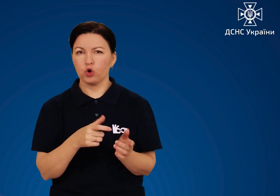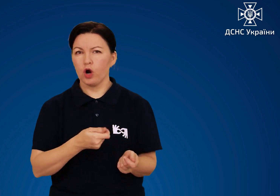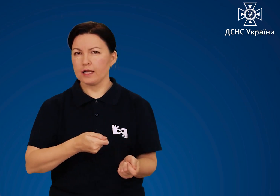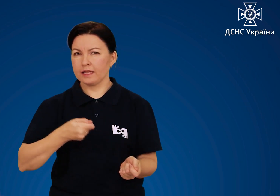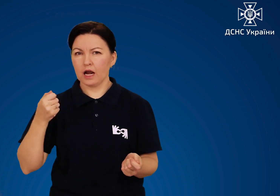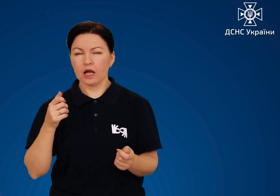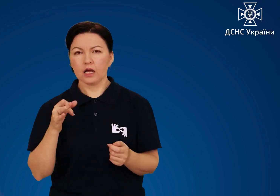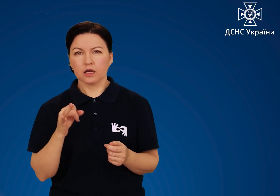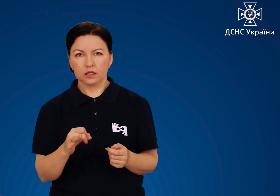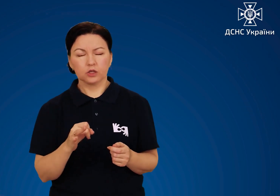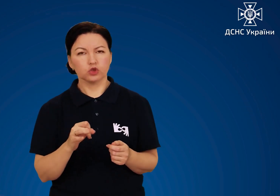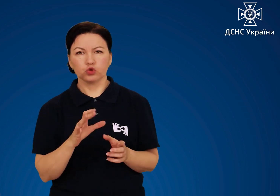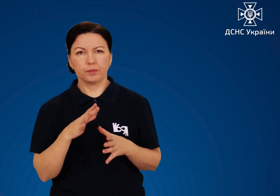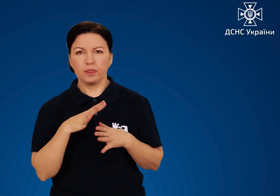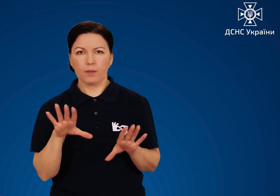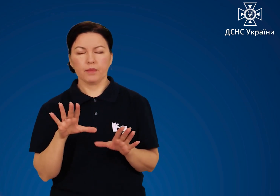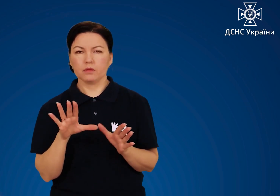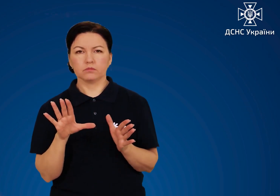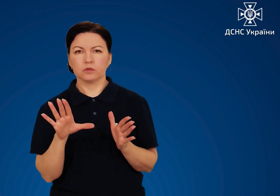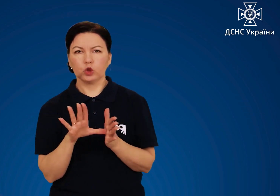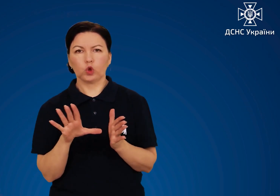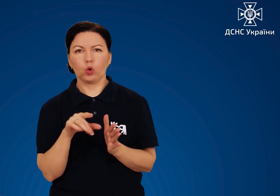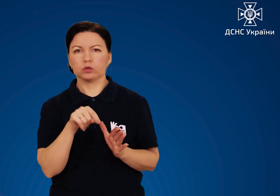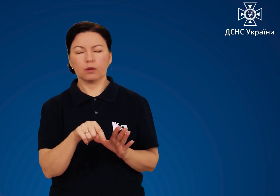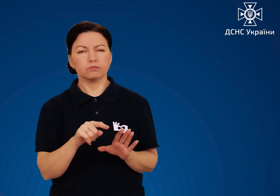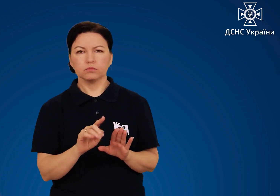вимкніть електрогенератор та знеструмте його.